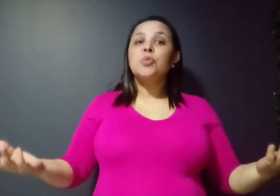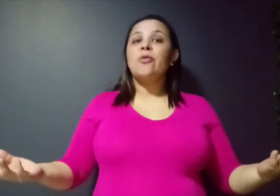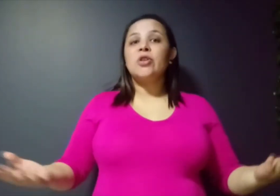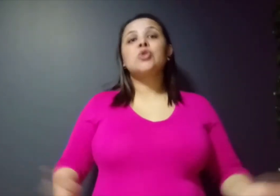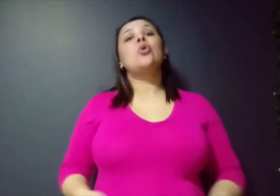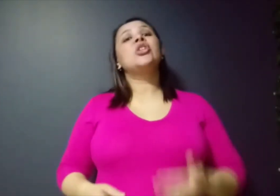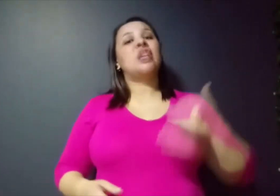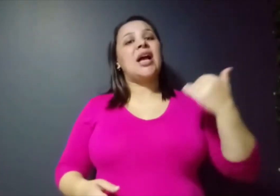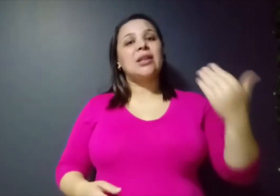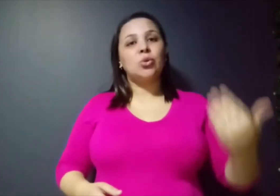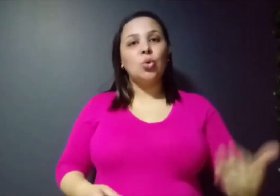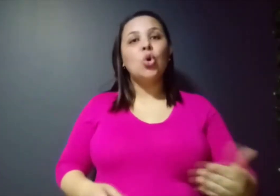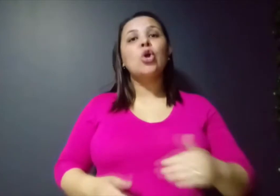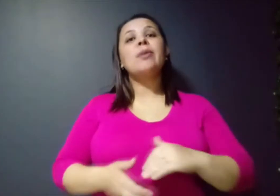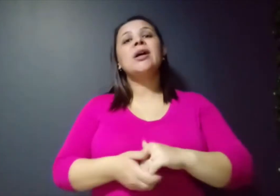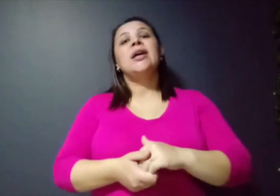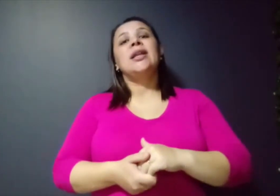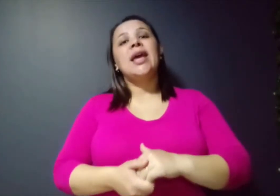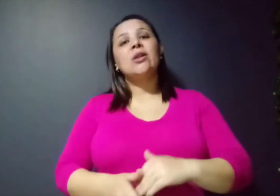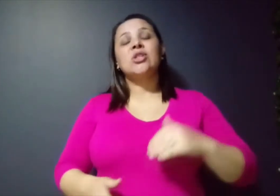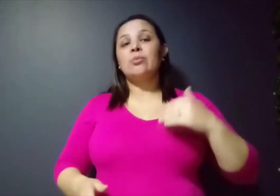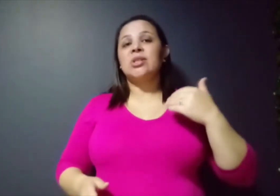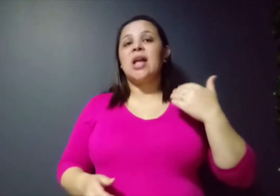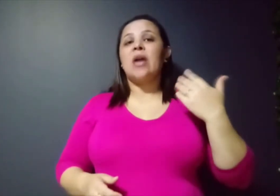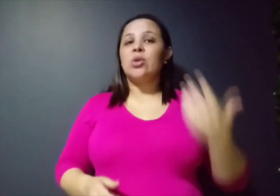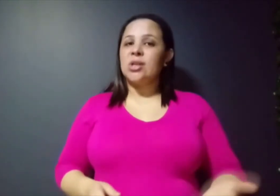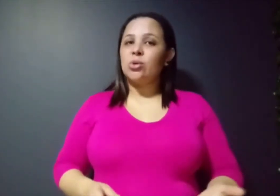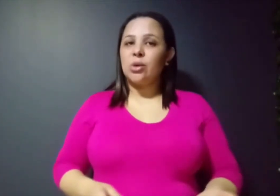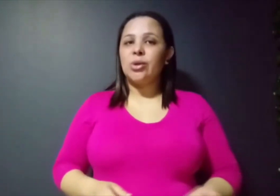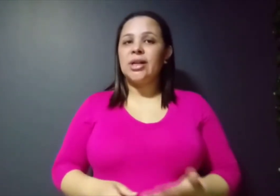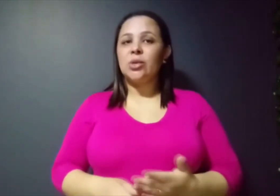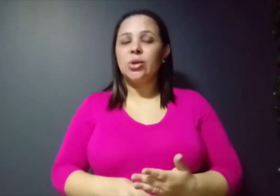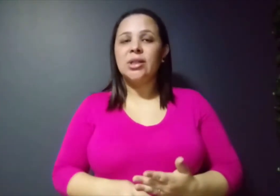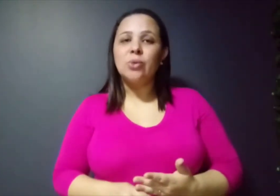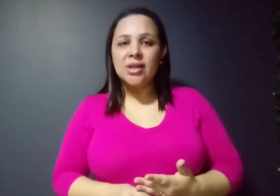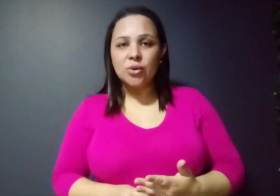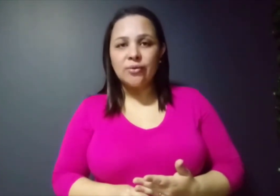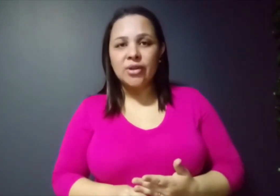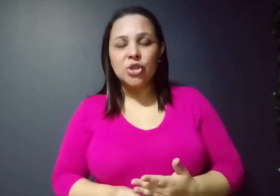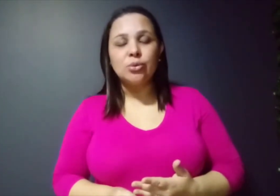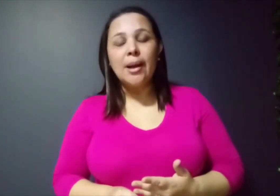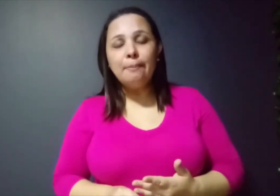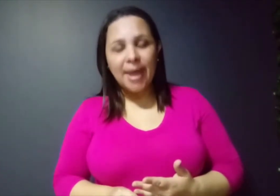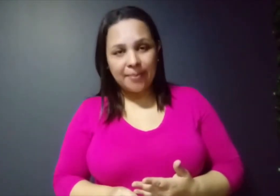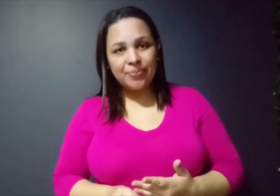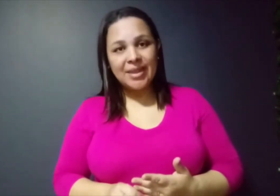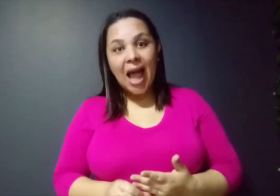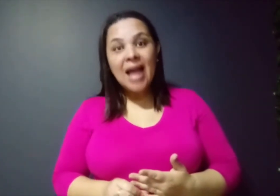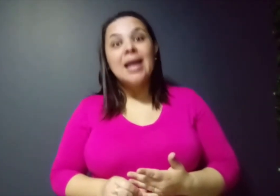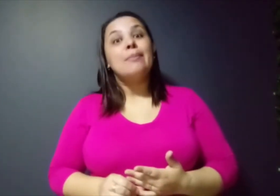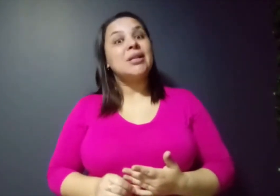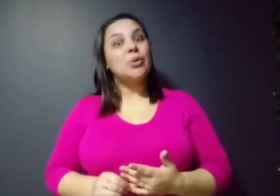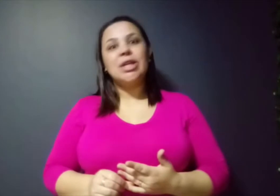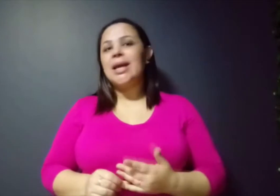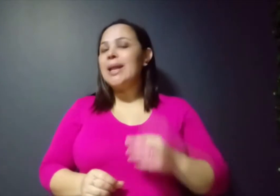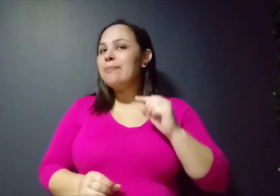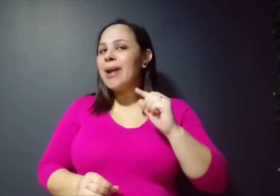professores de cada turma, né, nós temos a nossa outra coordenadora da educação infantil também, tá? Mas eu queria lembrar